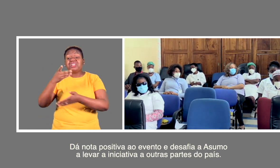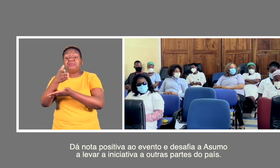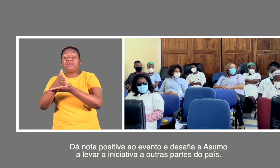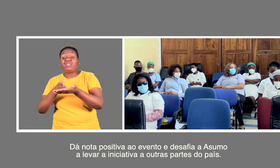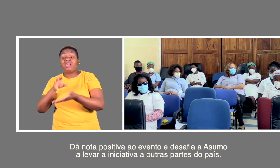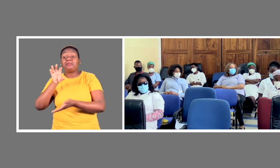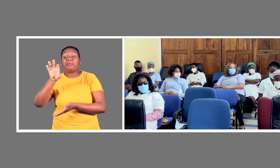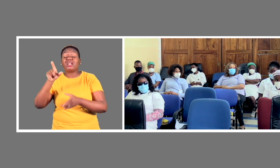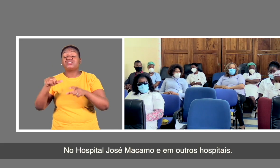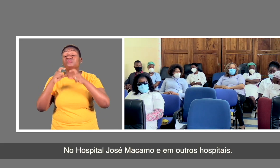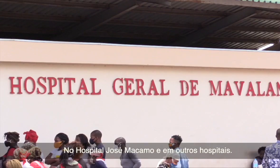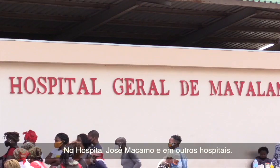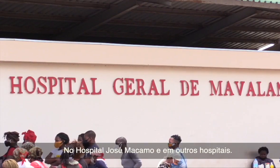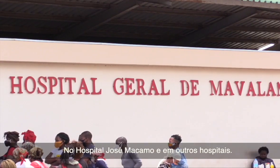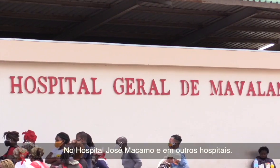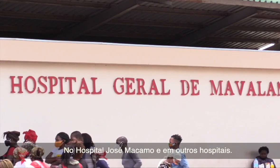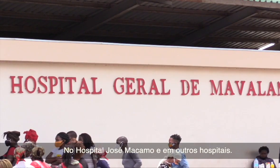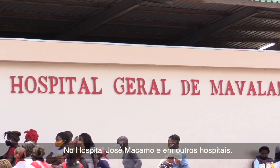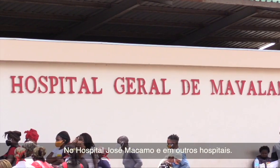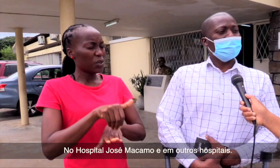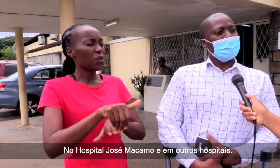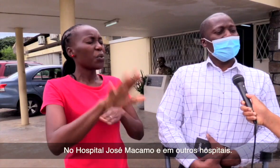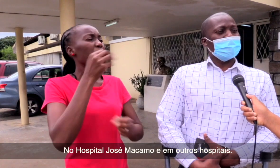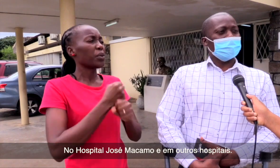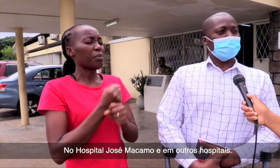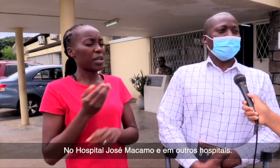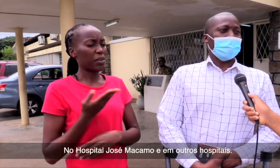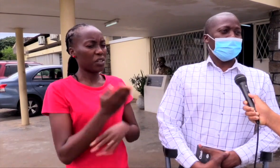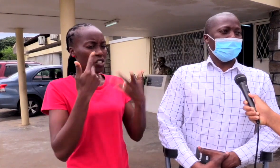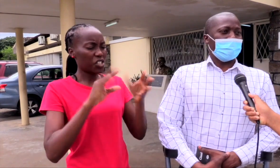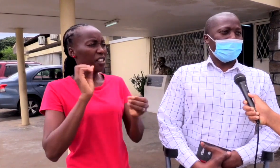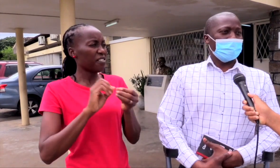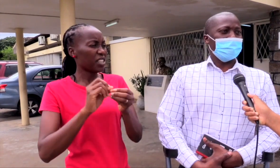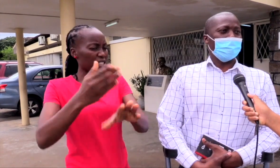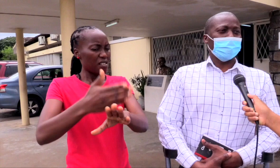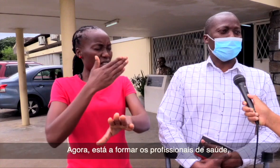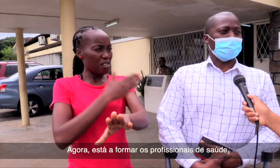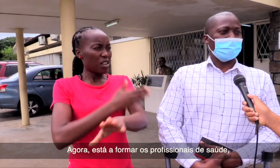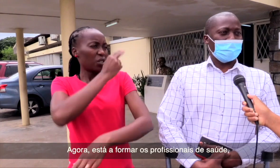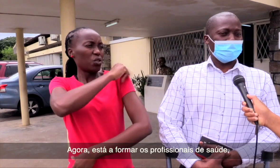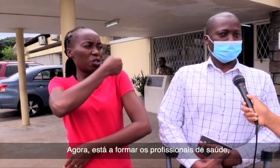a iniciativa a outras partes do país. No hospital Zé Macamo e em outros hospitais,